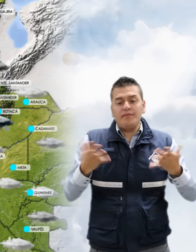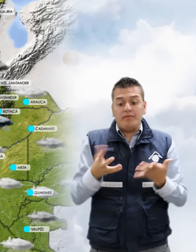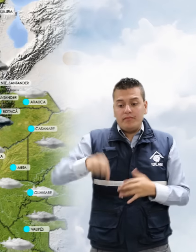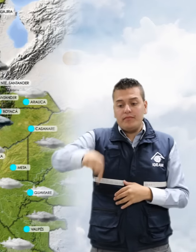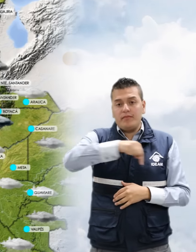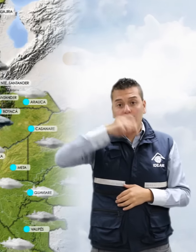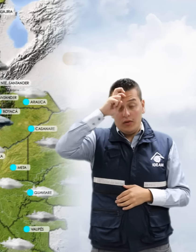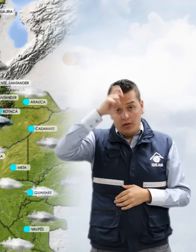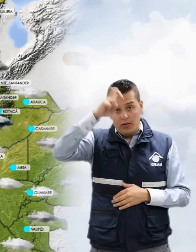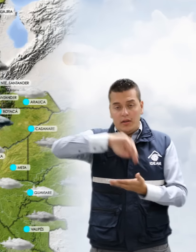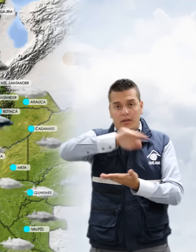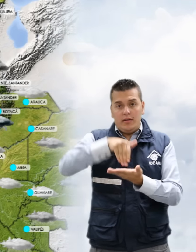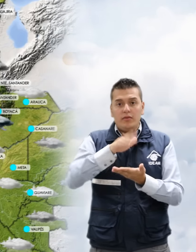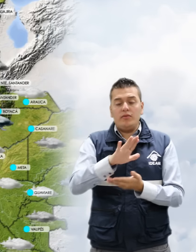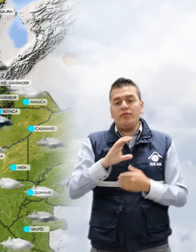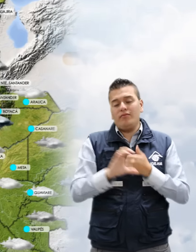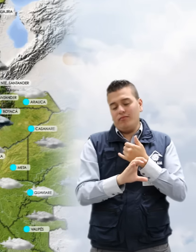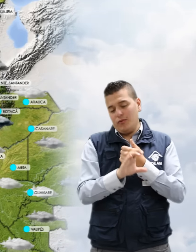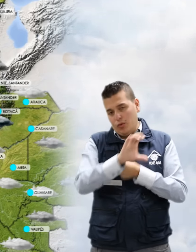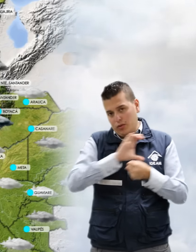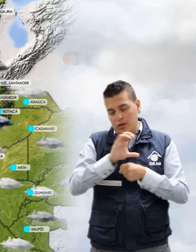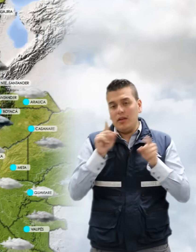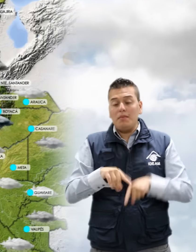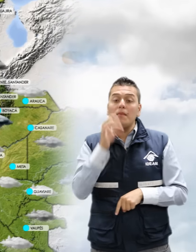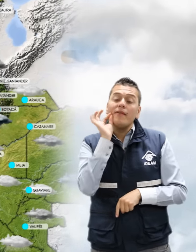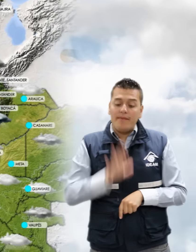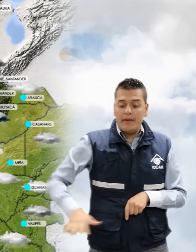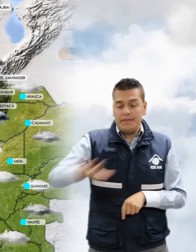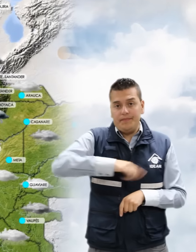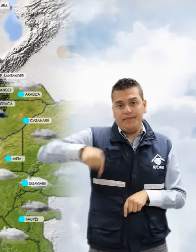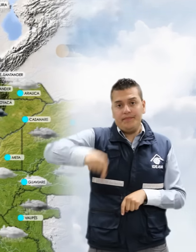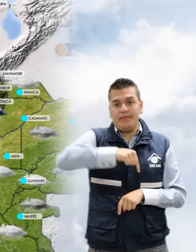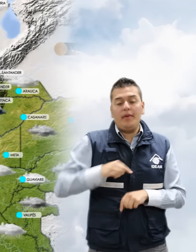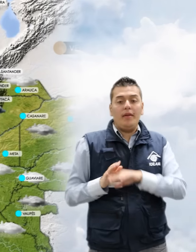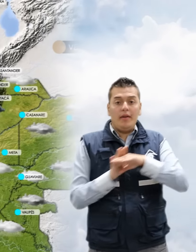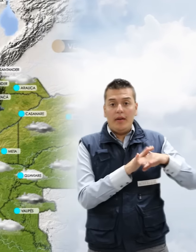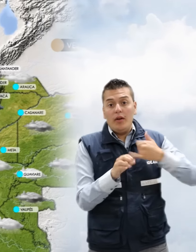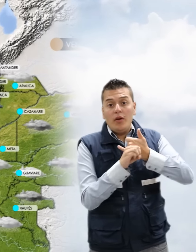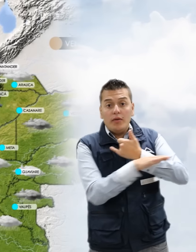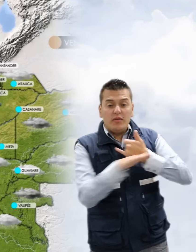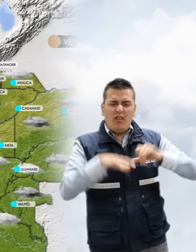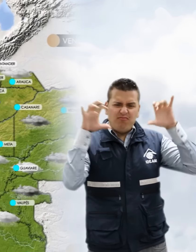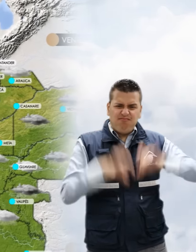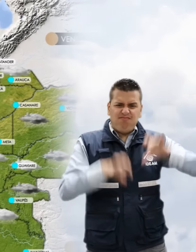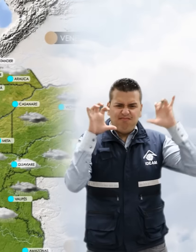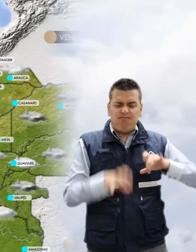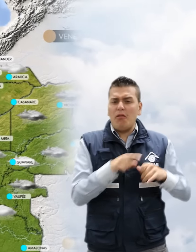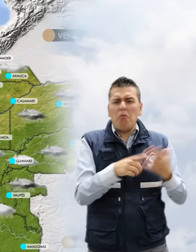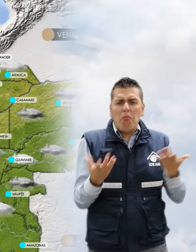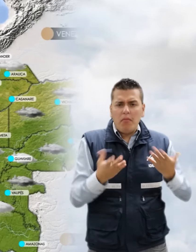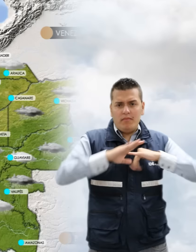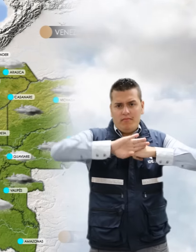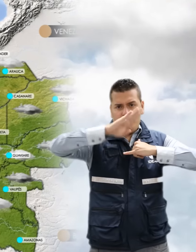del norte y centro de Cundinamarca, al igual que sobre el eje cafetero. Para la región Orinoquia las lluvias se activarán sobre el pie de monte en especial